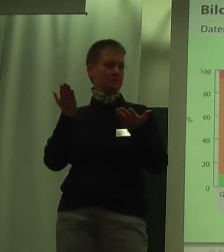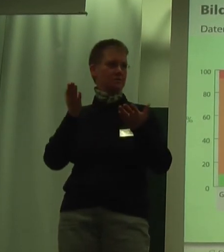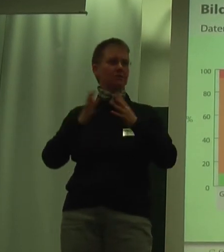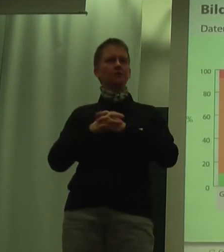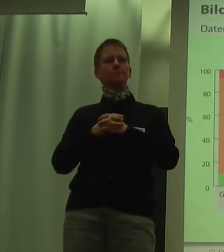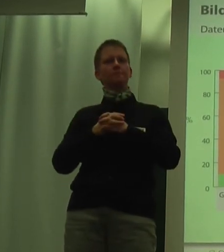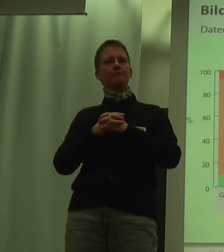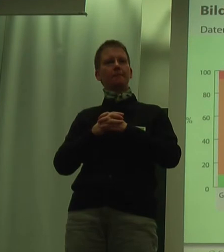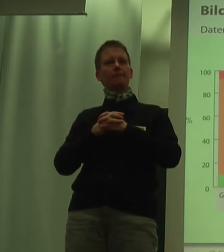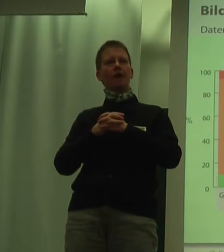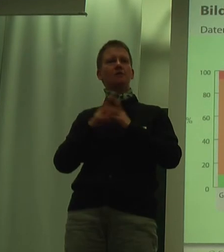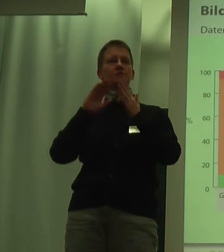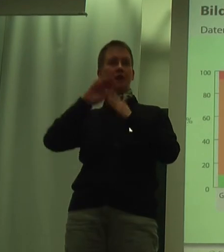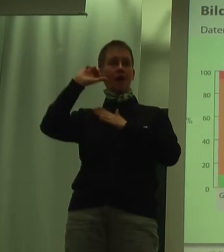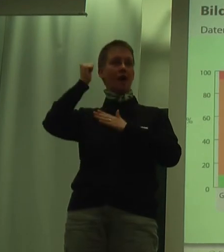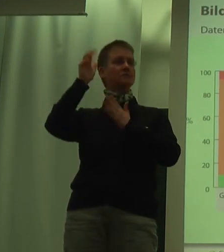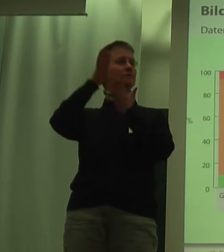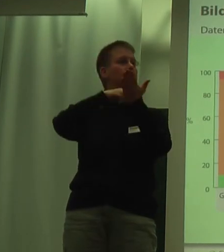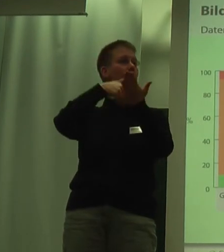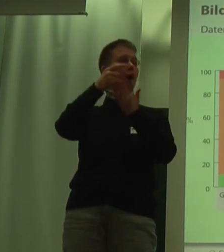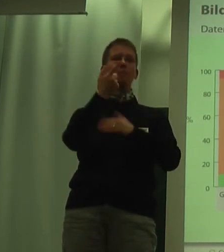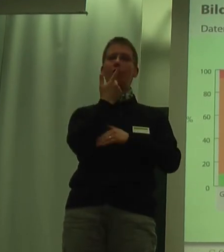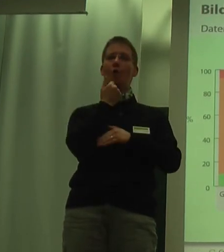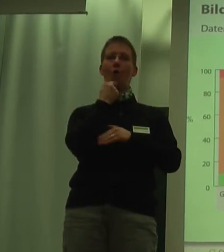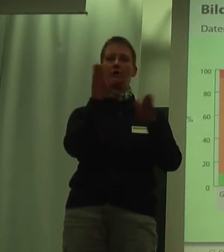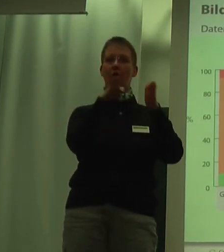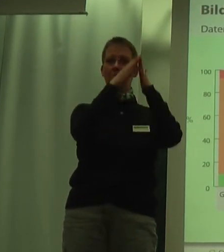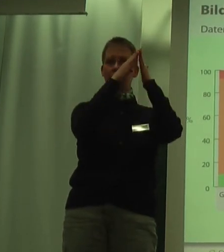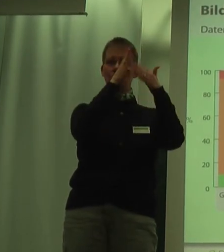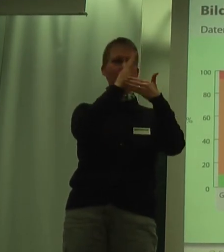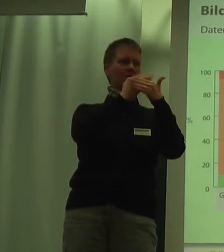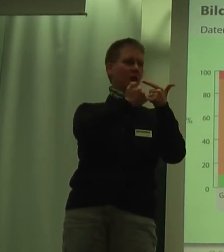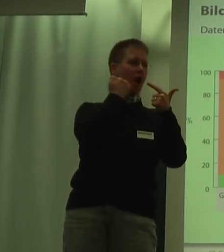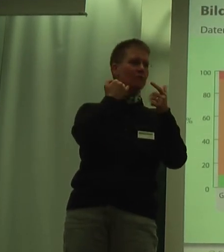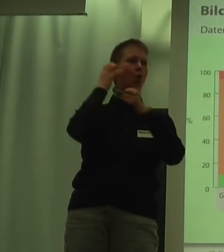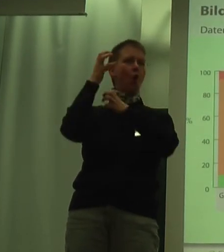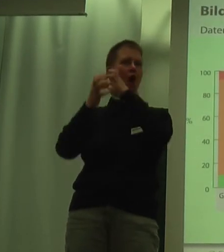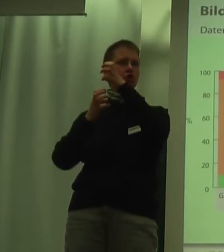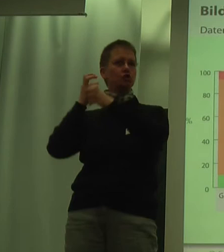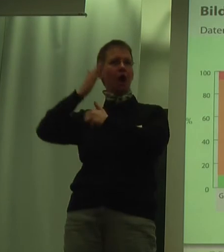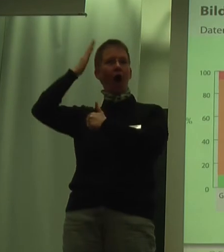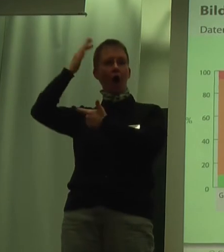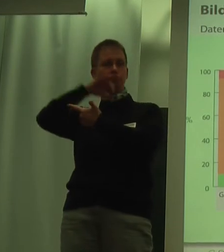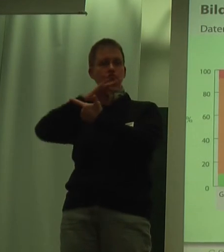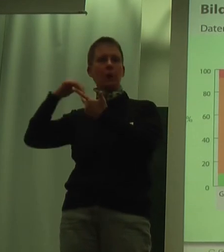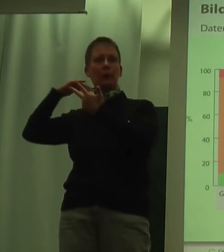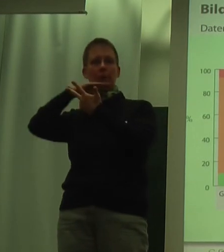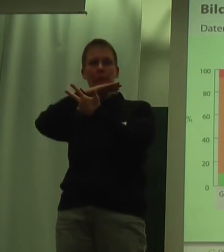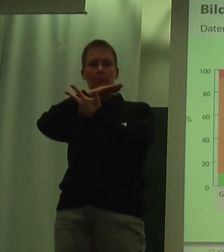Gehen Sie zunächst mal auf die Farben. Sie sehen Rot, Abitur, mittlerer Reife, Orange, Hauptschule, Grün und kein Abschluss